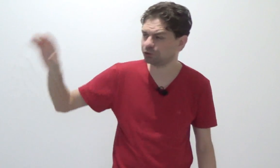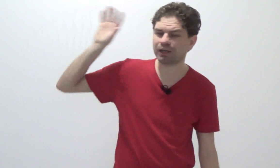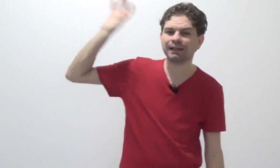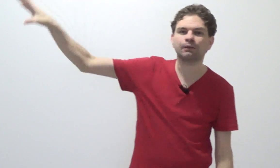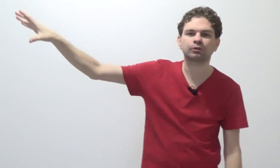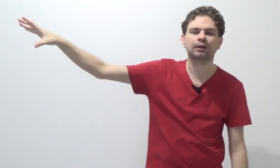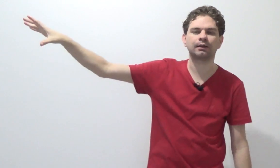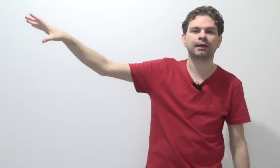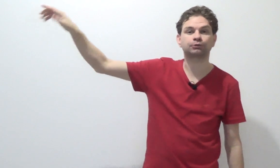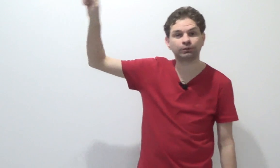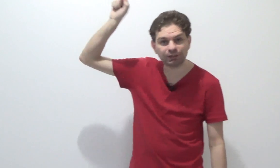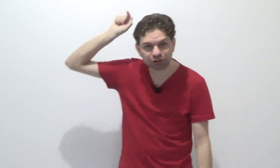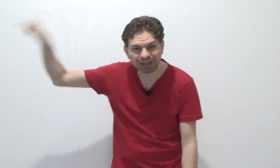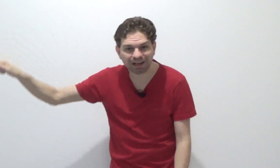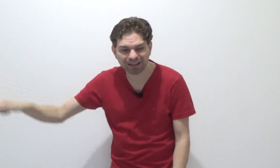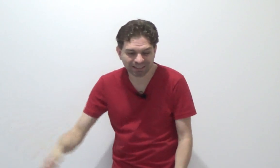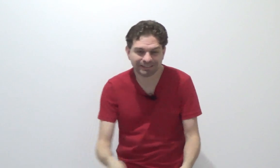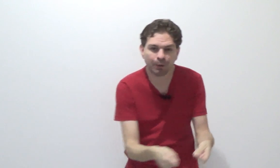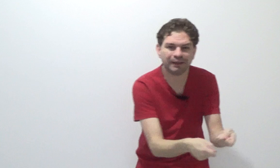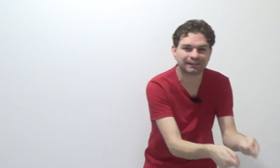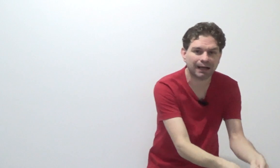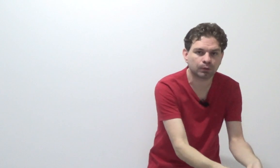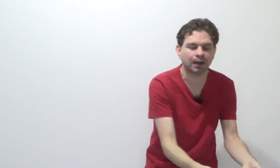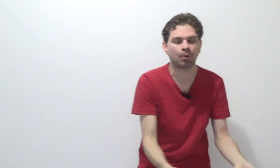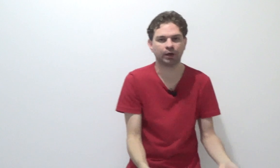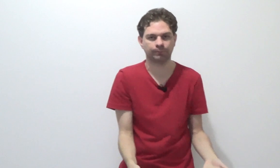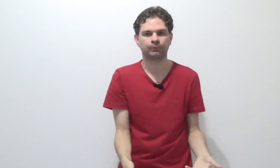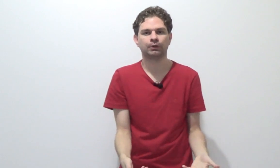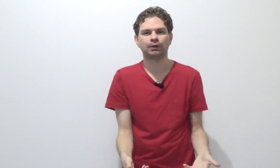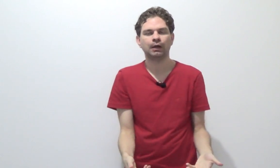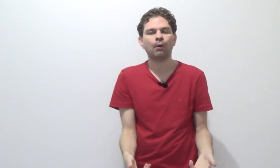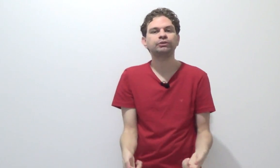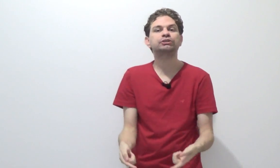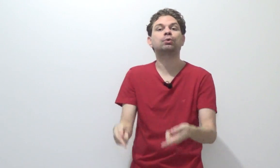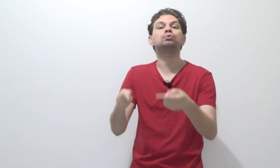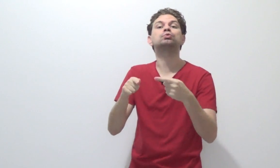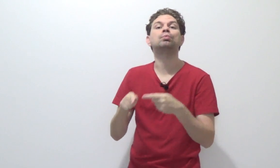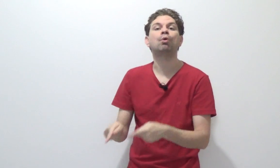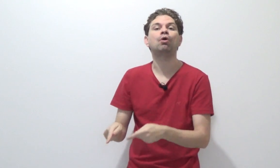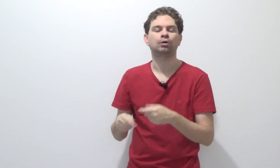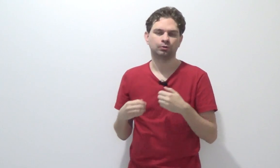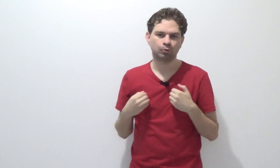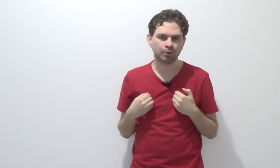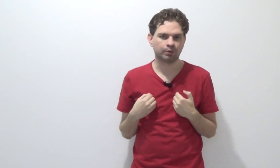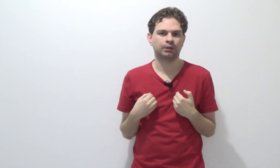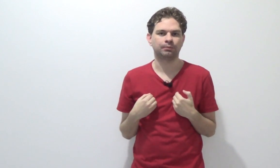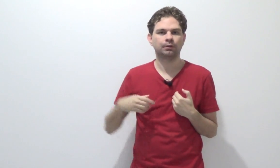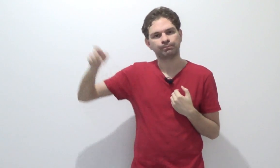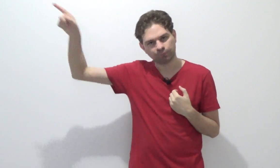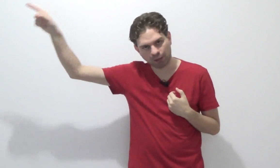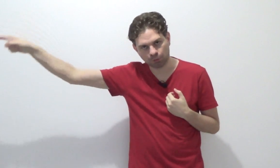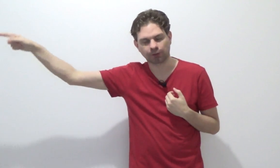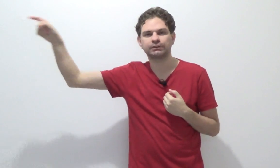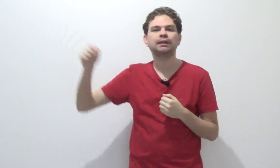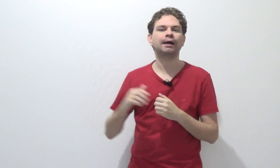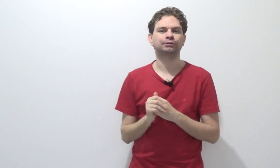Chega lá na outra localidade, quando ele chega lá e deu entrada, o cara morre. Aonde que se consumou o meu crime? Na outra cidade.